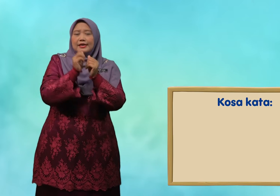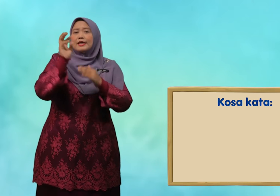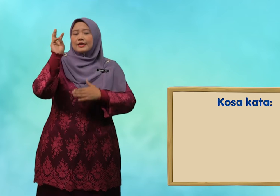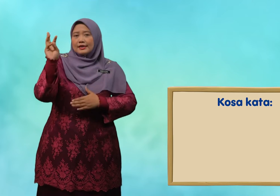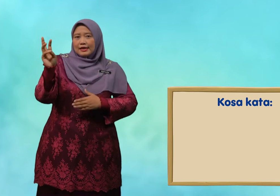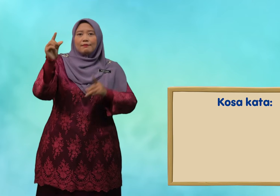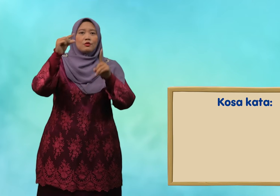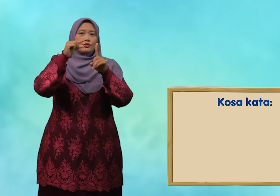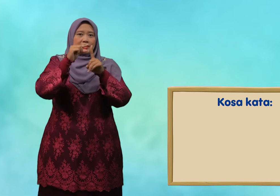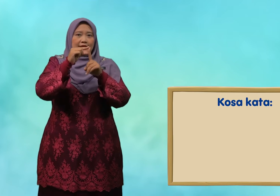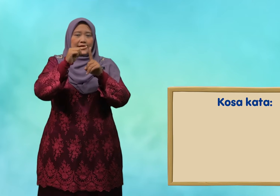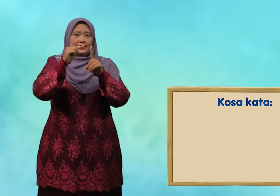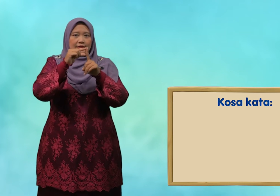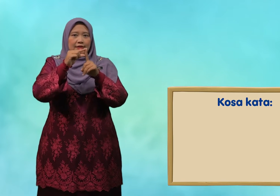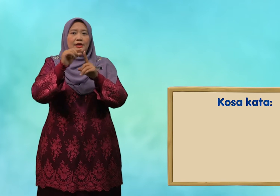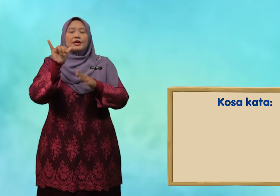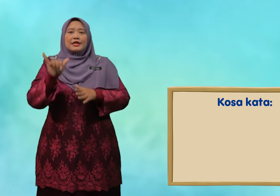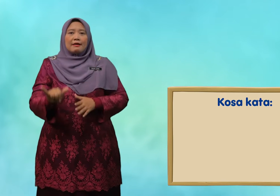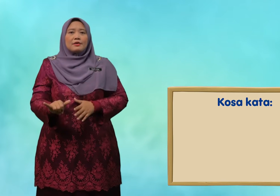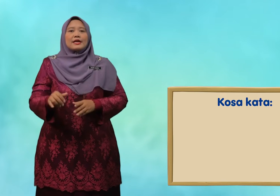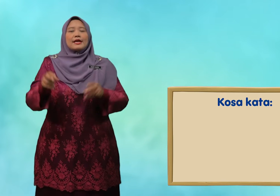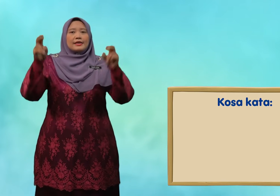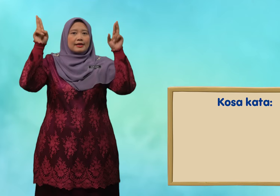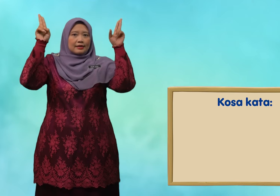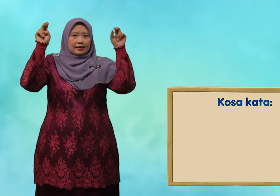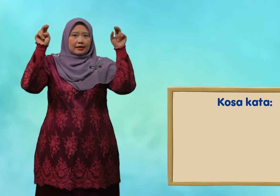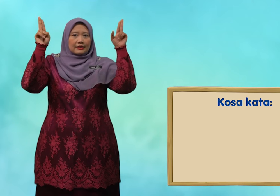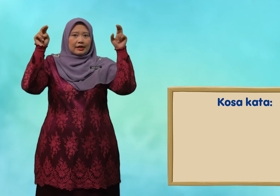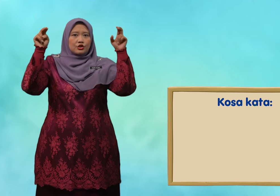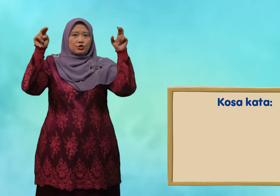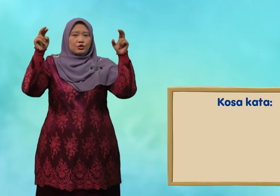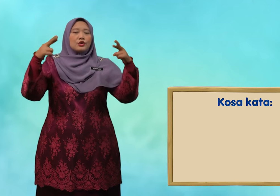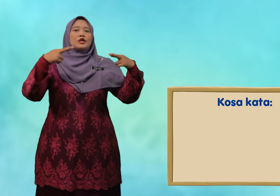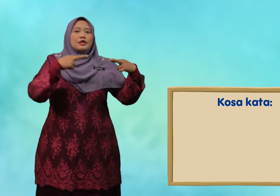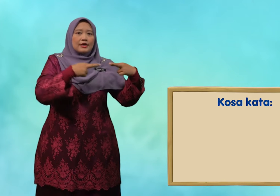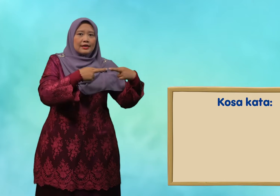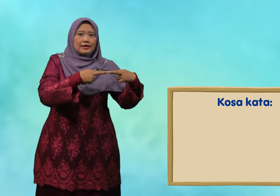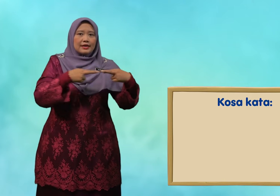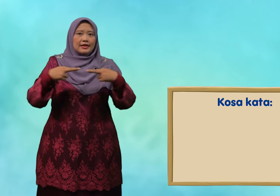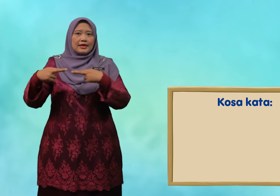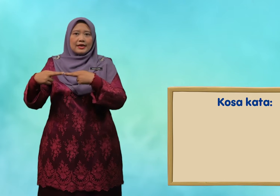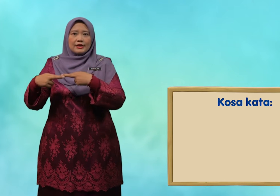enam kosa kata yang berkaitan dengan tajuk rangkaian